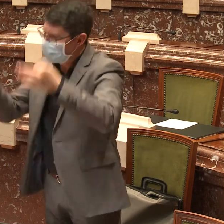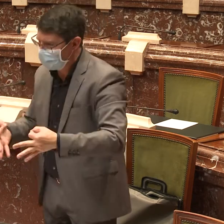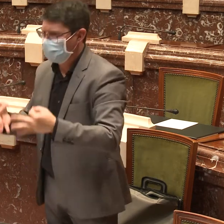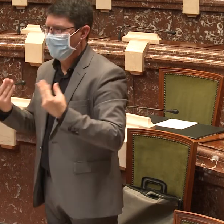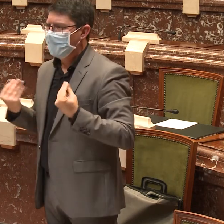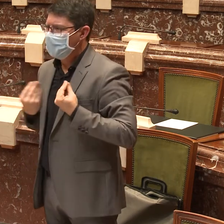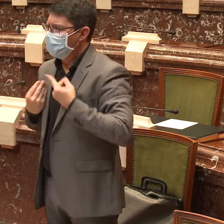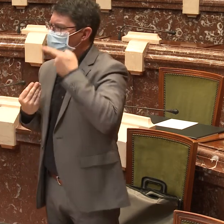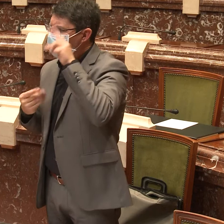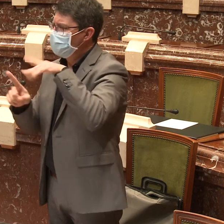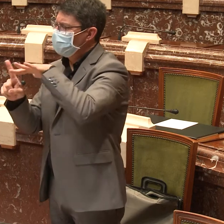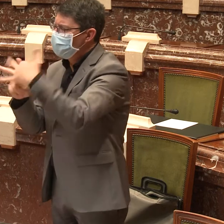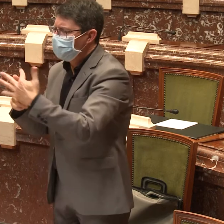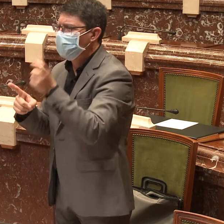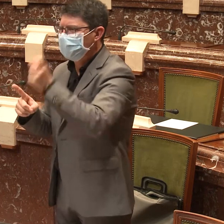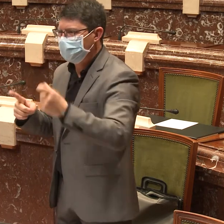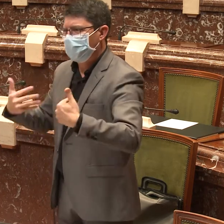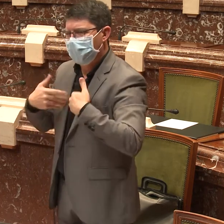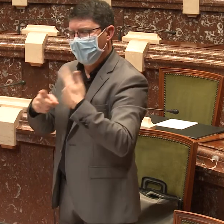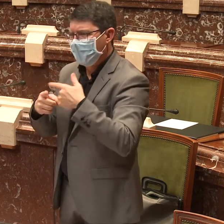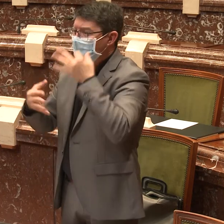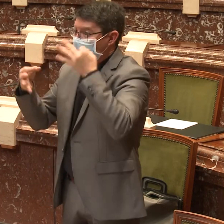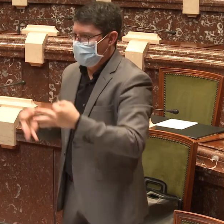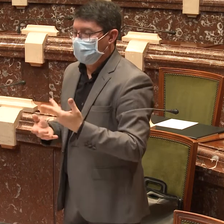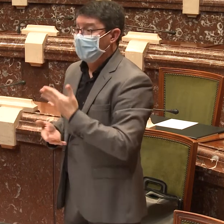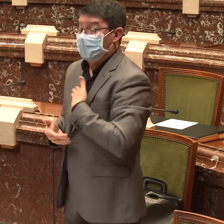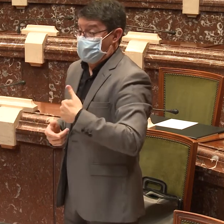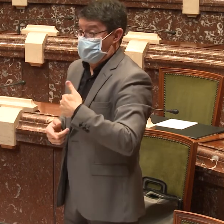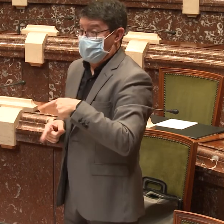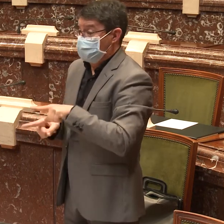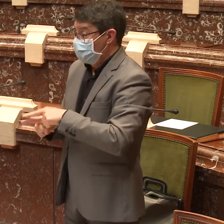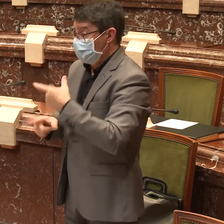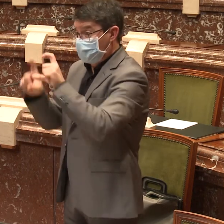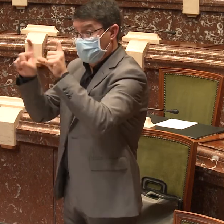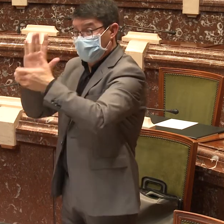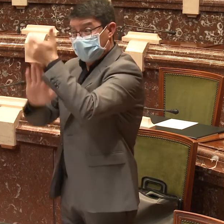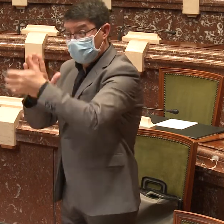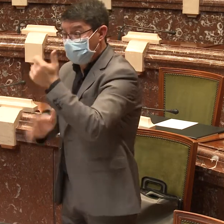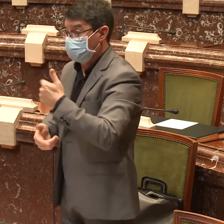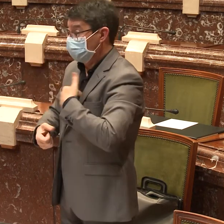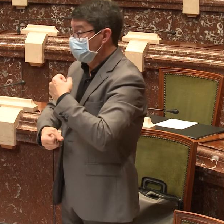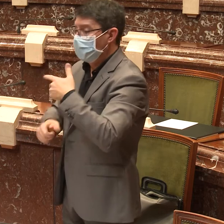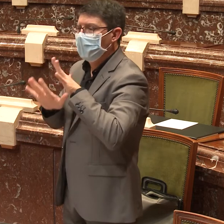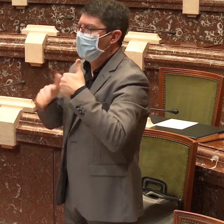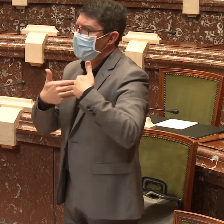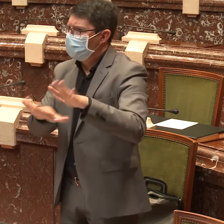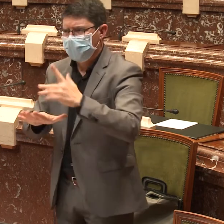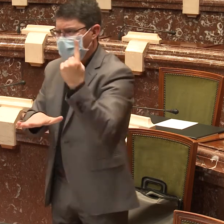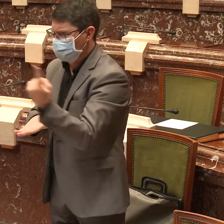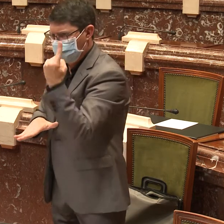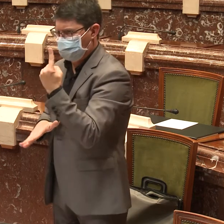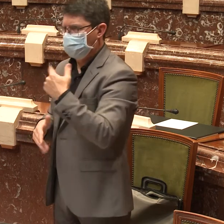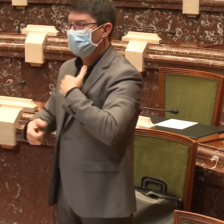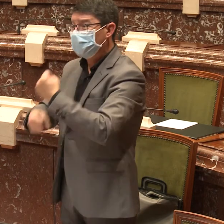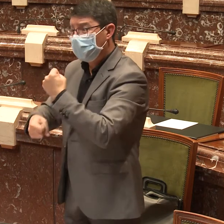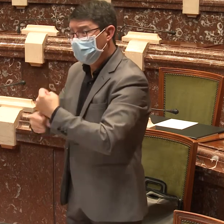Y dentro de las demandas políticas que he repartido a los asistentes, pues está todo mucho más detallado. Y, vamos,